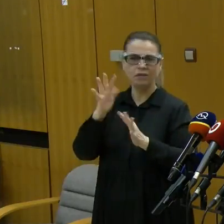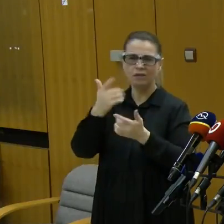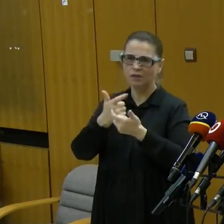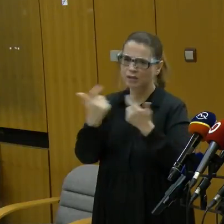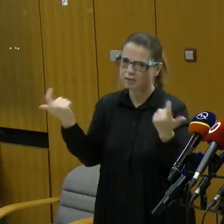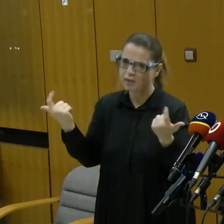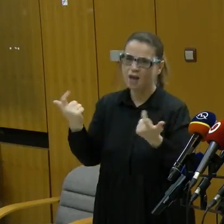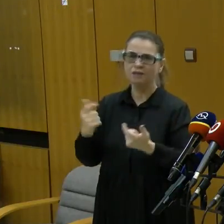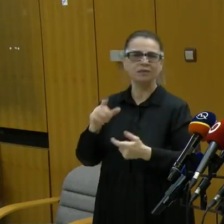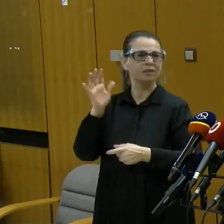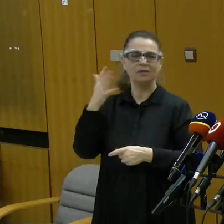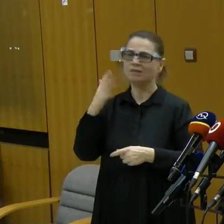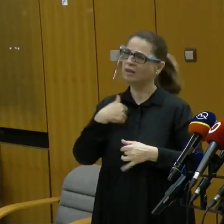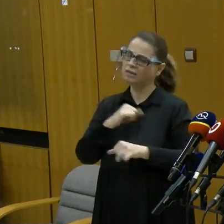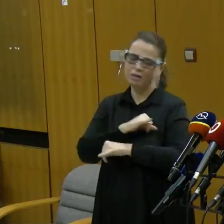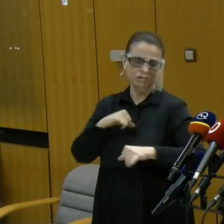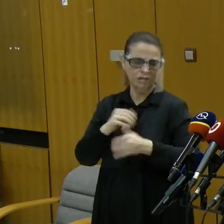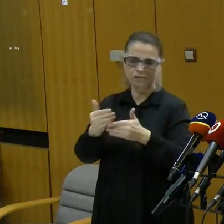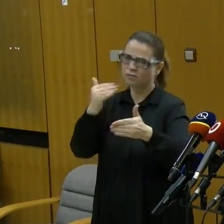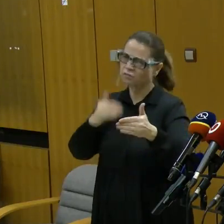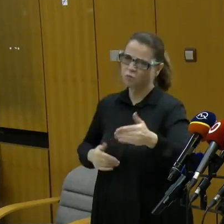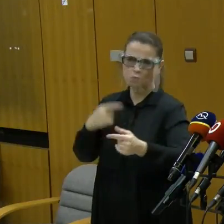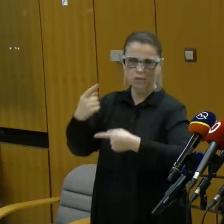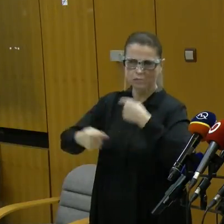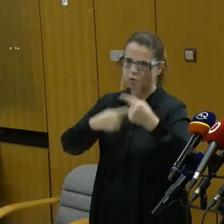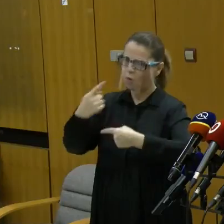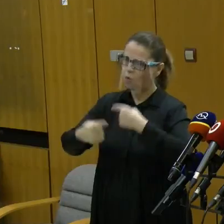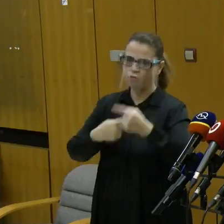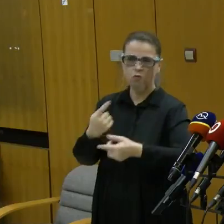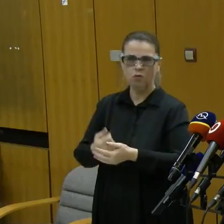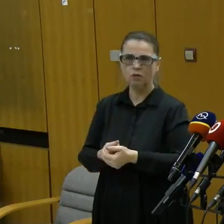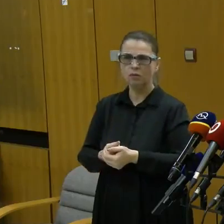poviete, že niekto sa podľa toho zariadil, takže nebudem robiť teraz tú istú chybu.